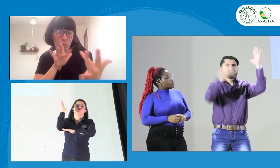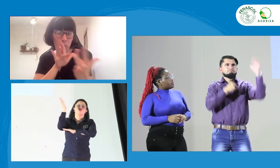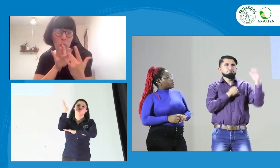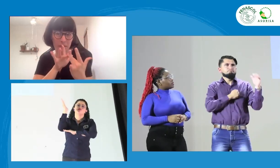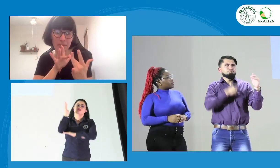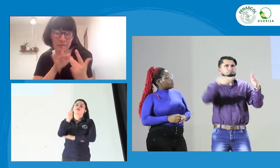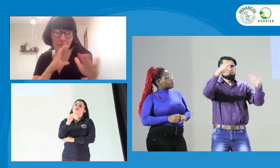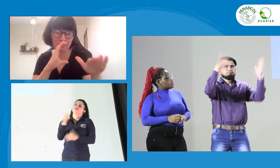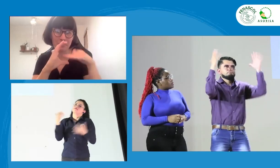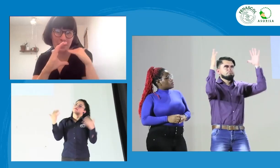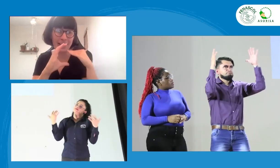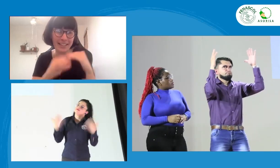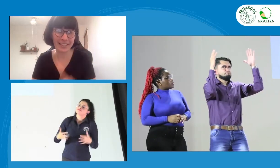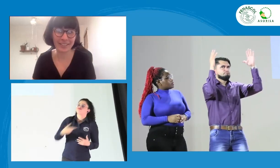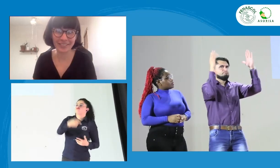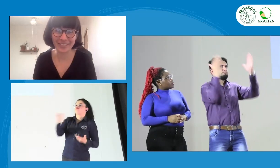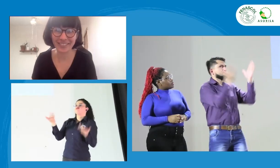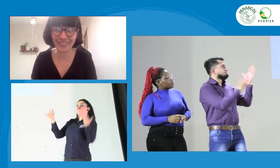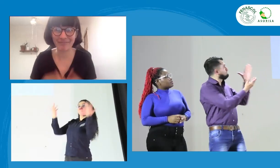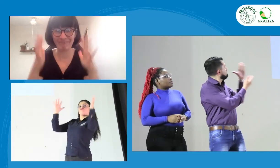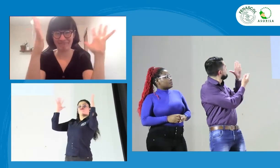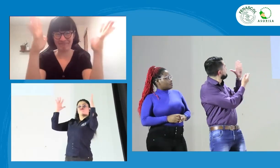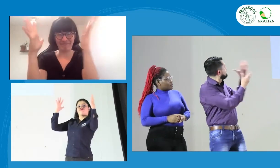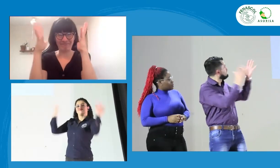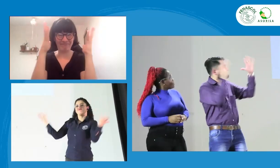Estamos muy contentos. Por favor, regálemosle un aplauso.